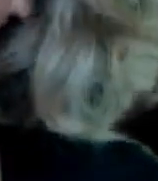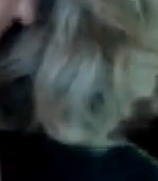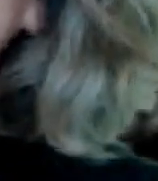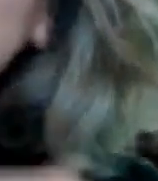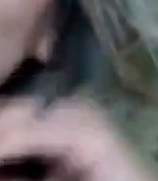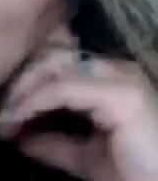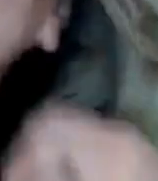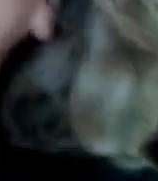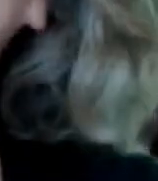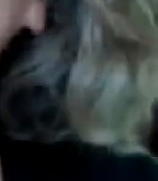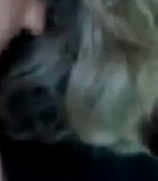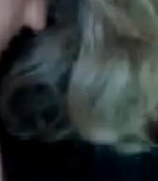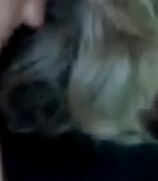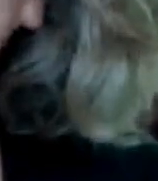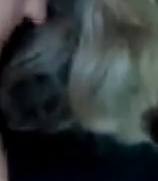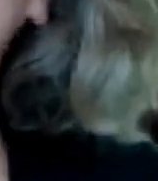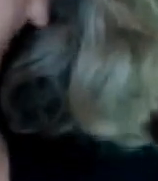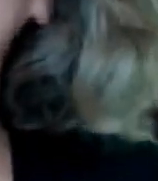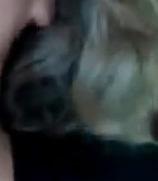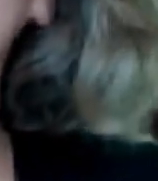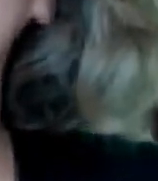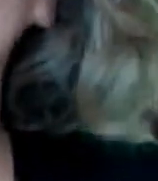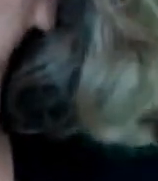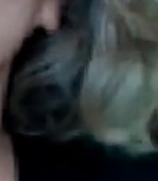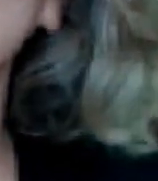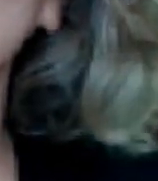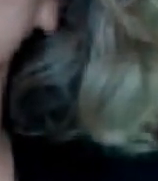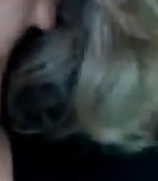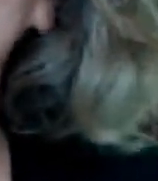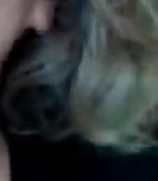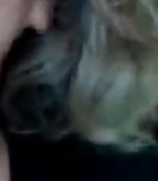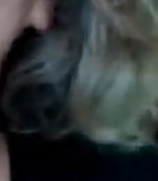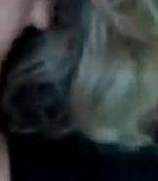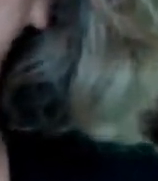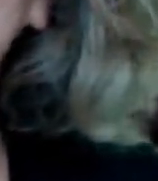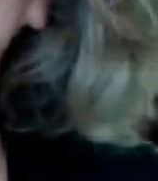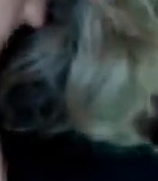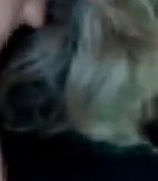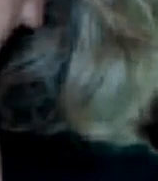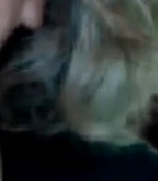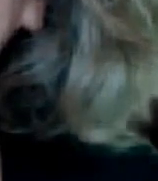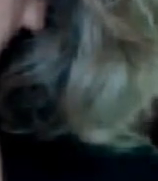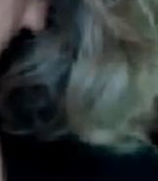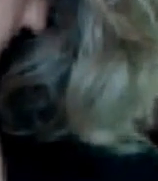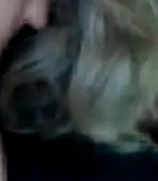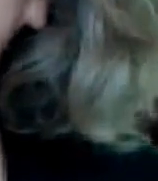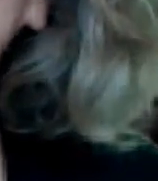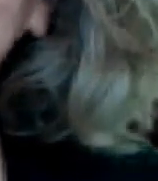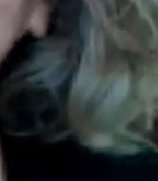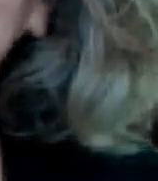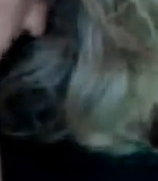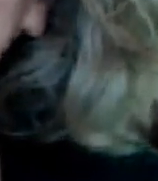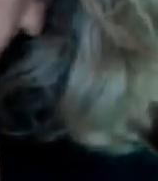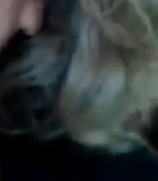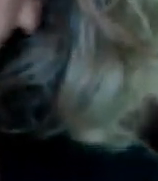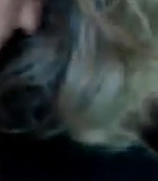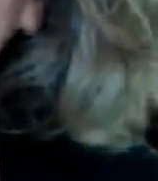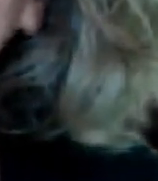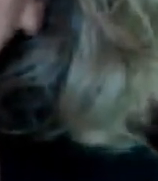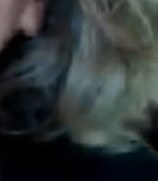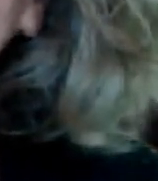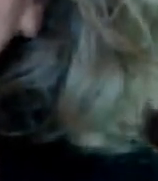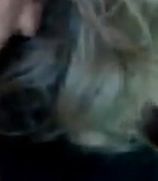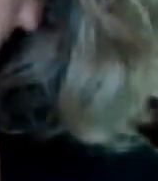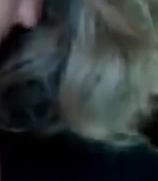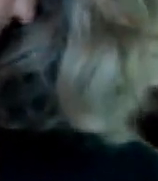cooperando Directamente Con la cuarta Transformación Y eso es Lo que debería De tomar en cuenta Comunicación